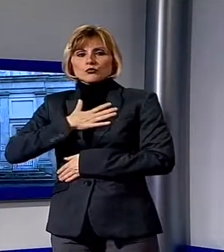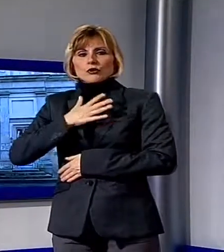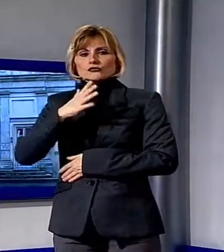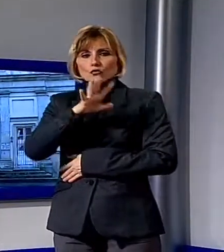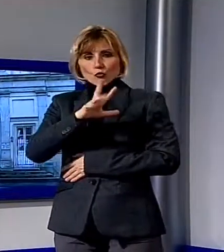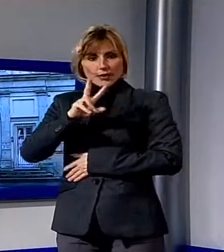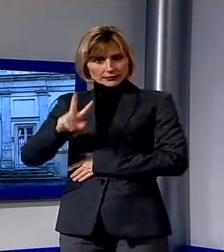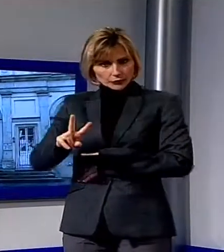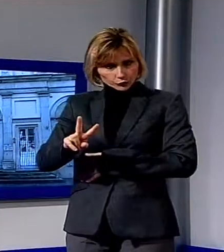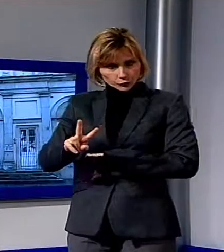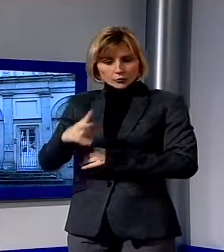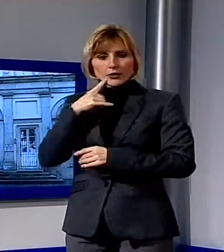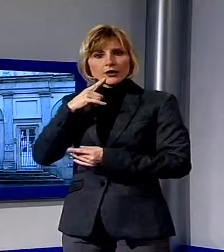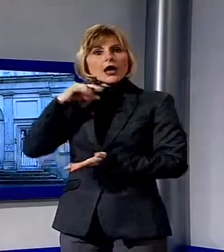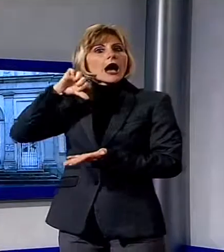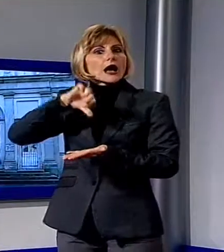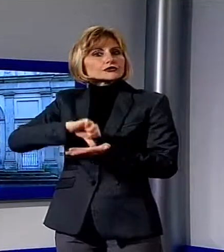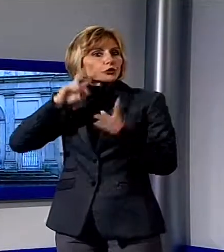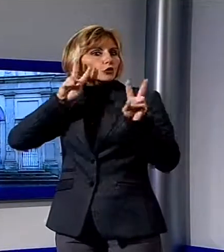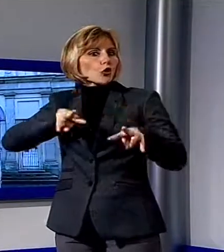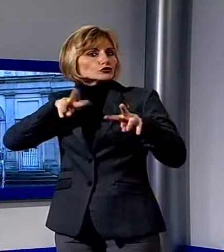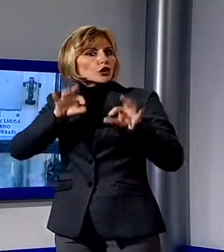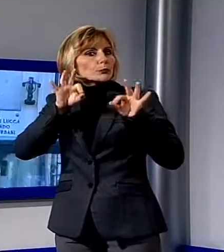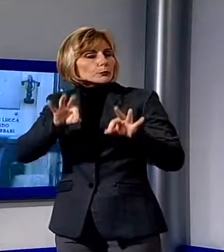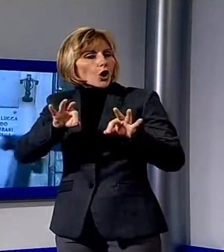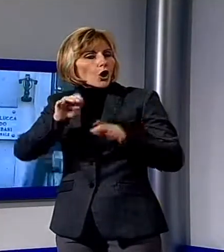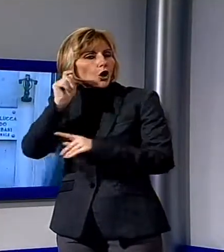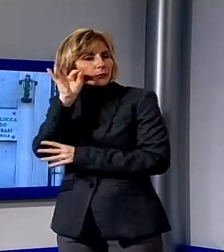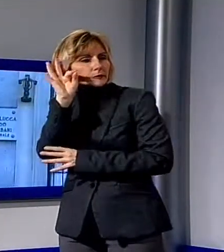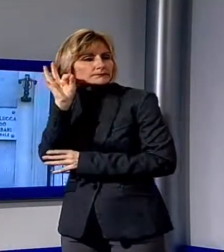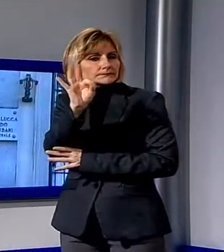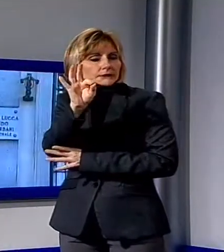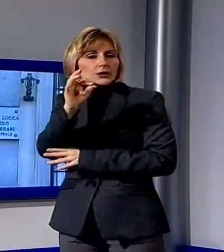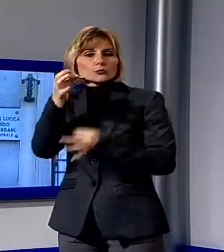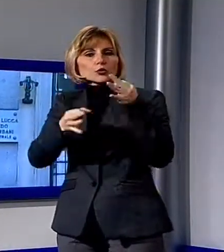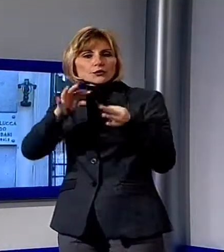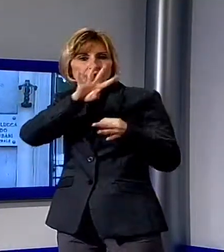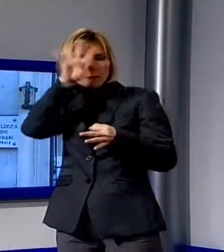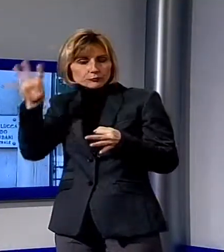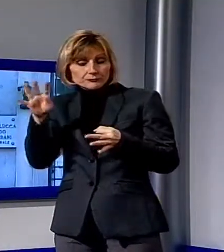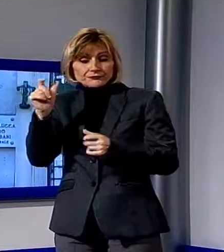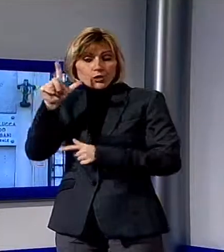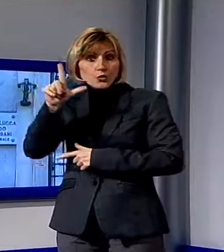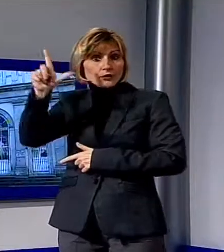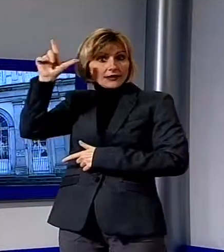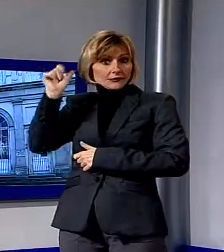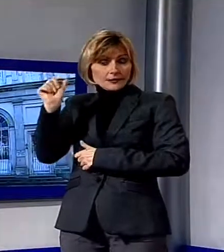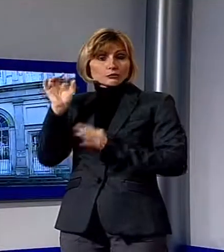al centro degli accertamenti avviati dalla Procura e che hanno portato lunedì al blitz per l'acquisizione di documenti negli uffici del comando di